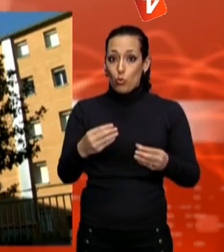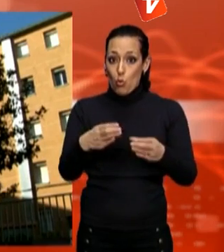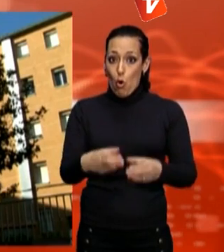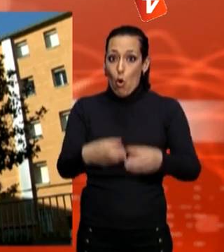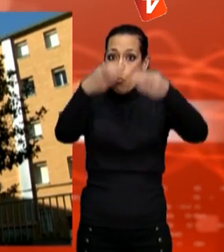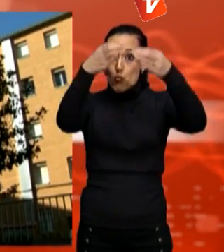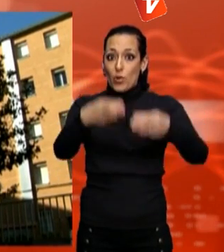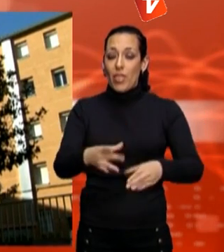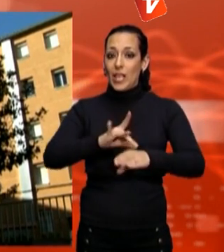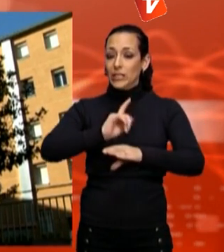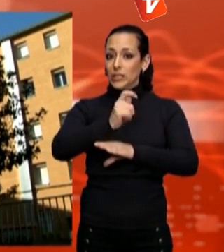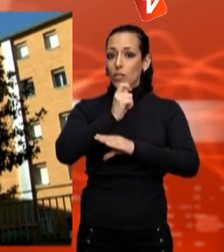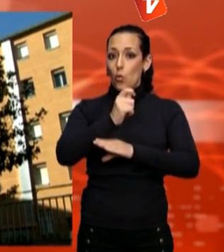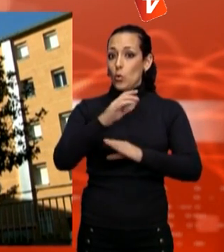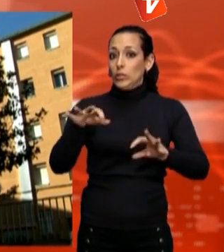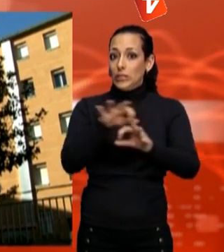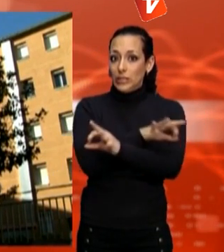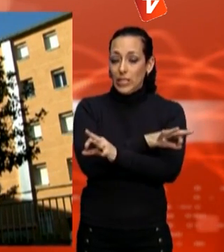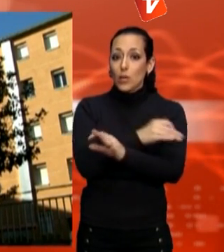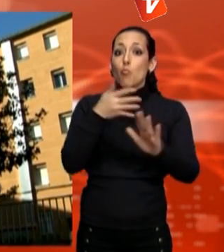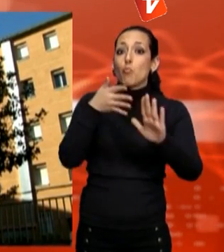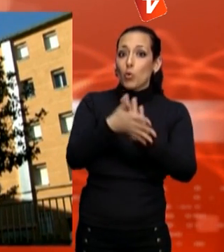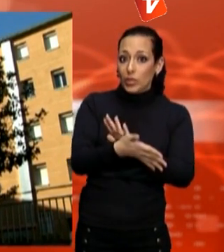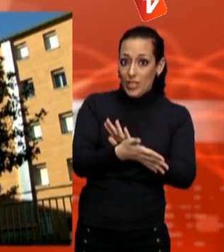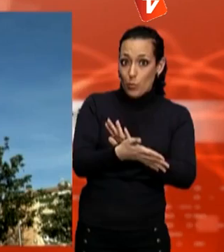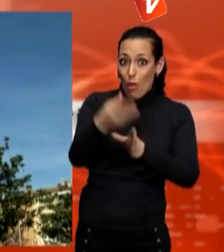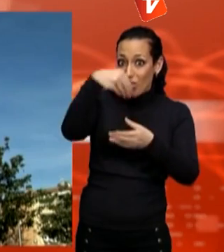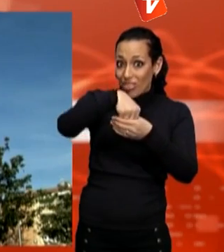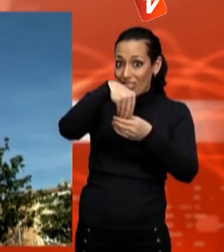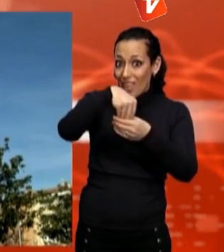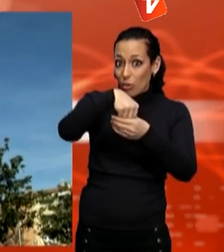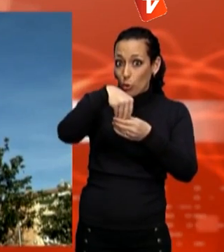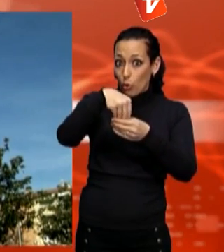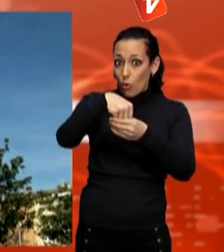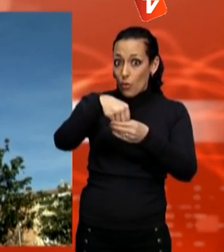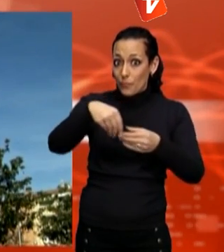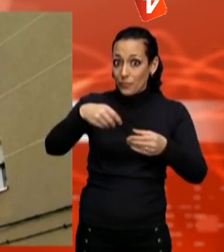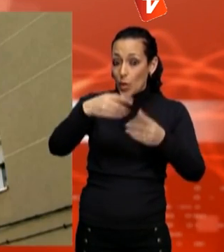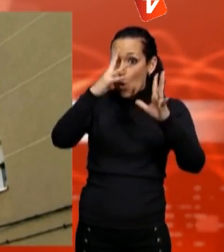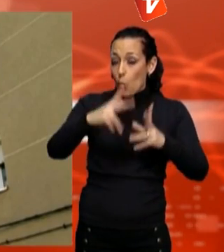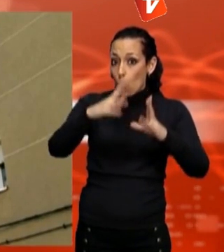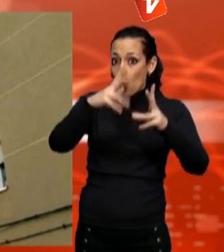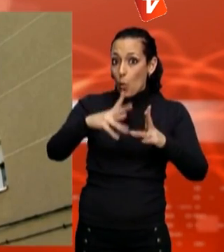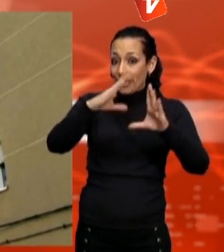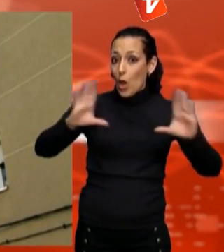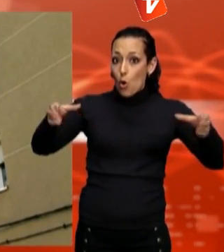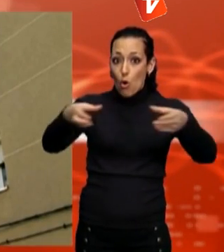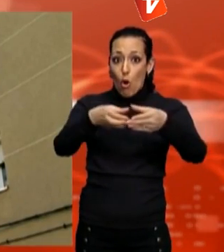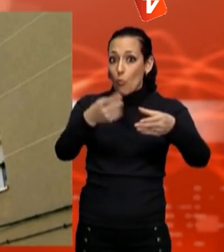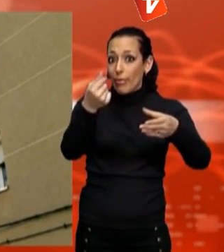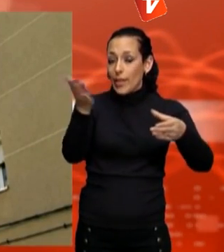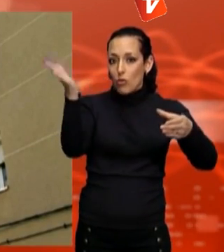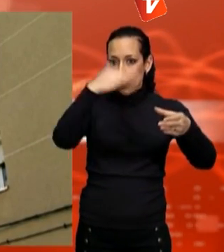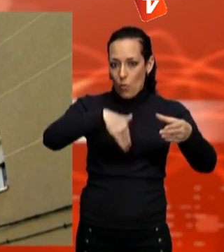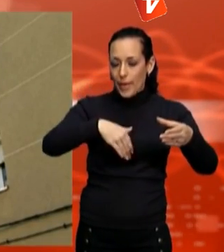assegurança, tot i ser obligatòria, perquè no hi ha diners a la caixa per pagar-la. Calculen que cadascun dels més de 200 pisos que